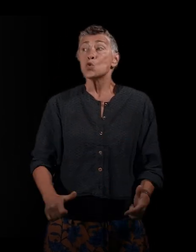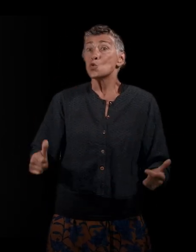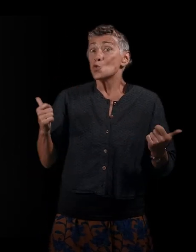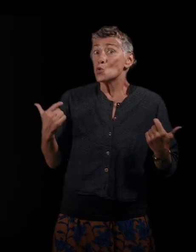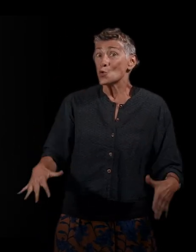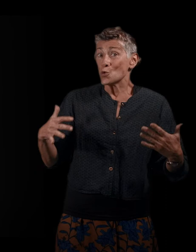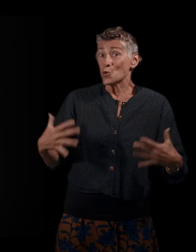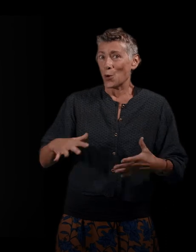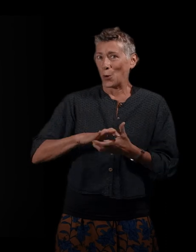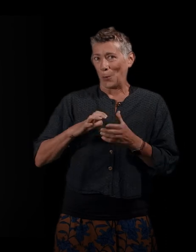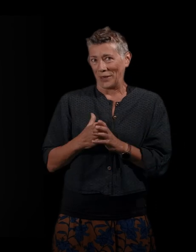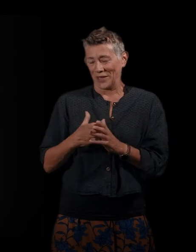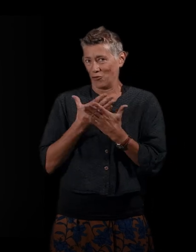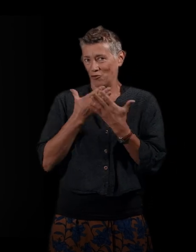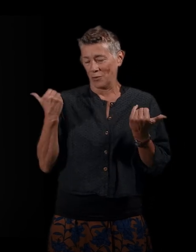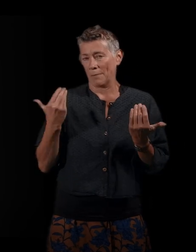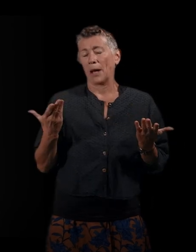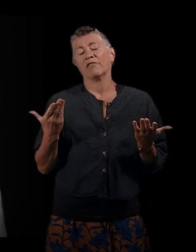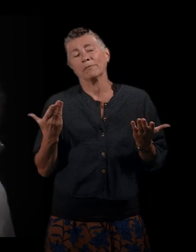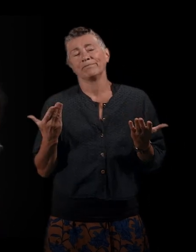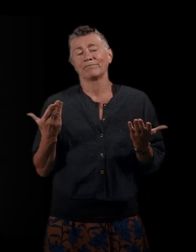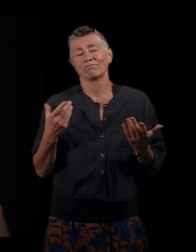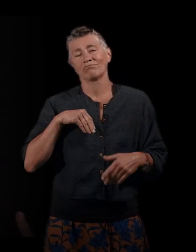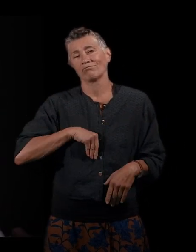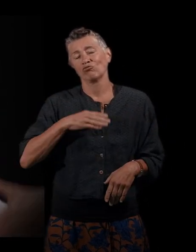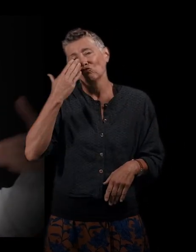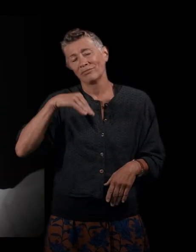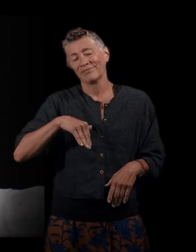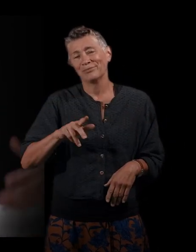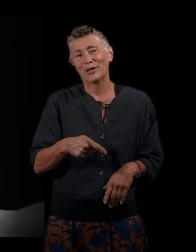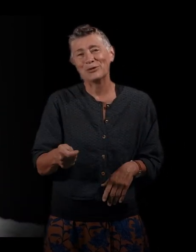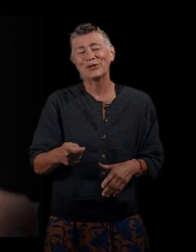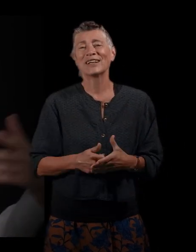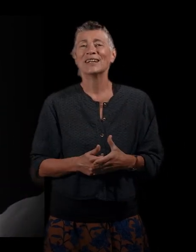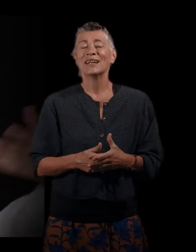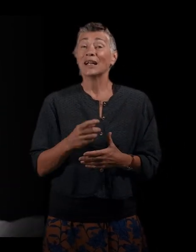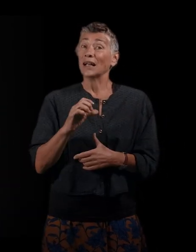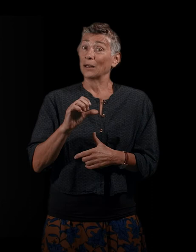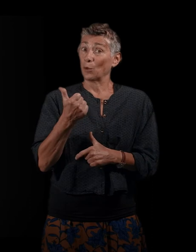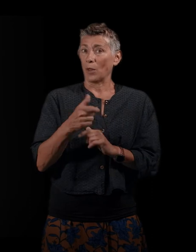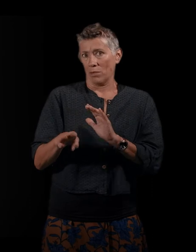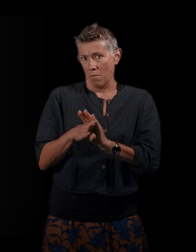j'ai... Enfin, je ne sais pas. Bien sûr que je sais. J'ai d'abord écrit, pris beaucoup de notes sur des carnets.